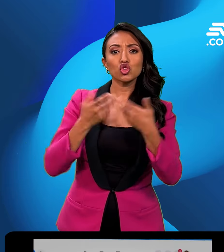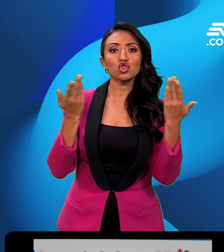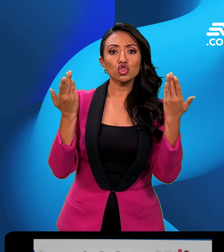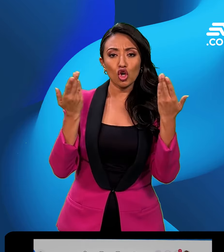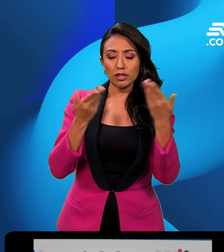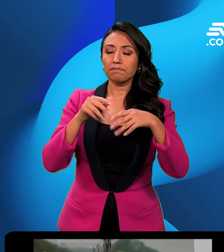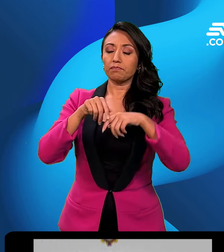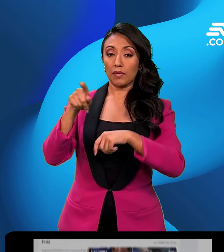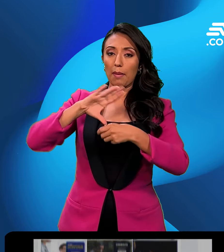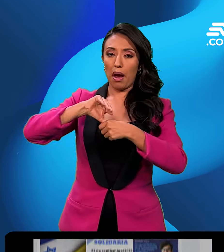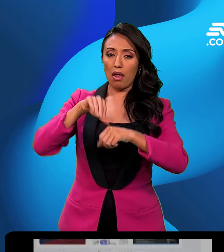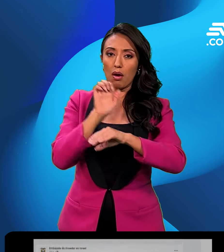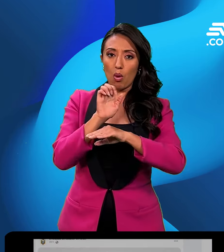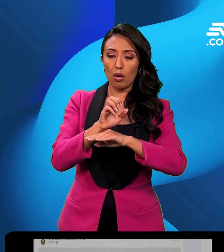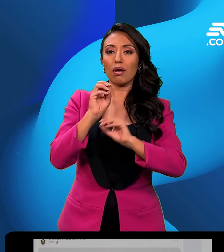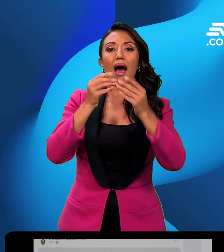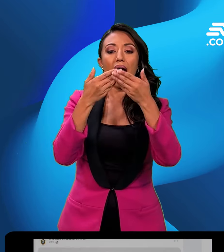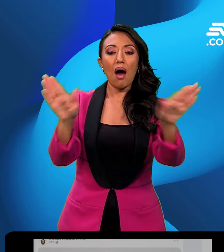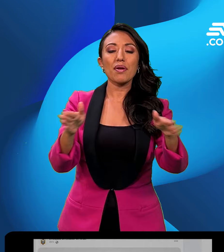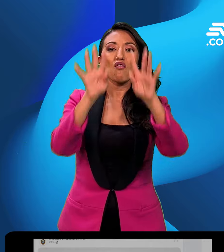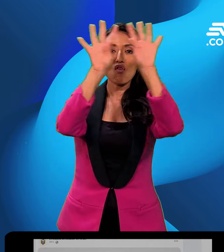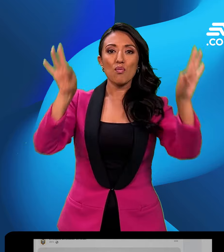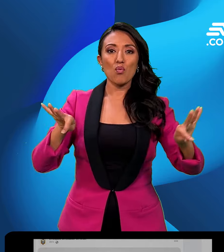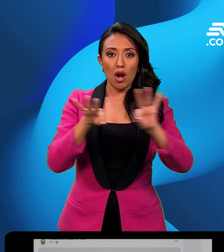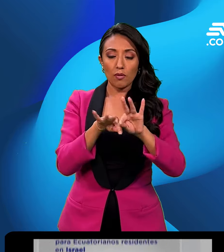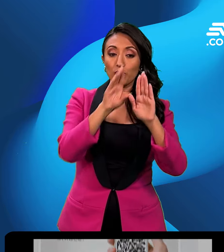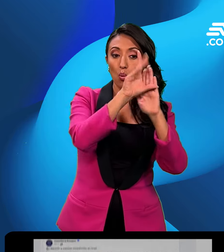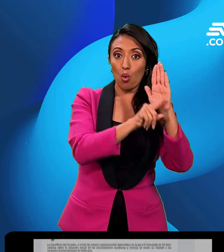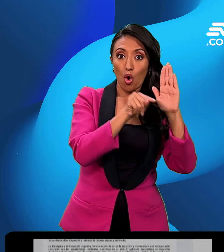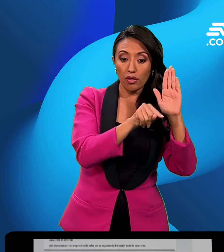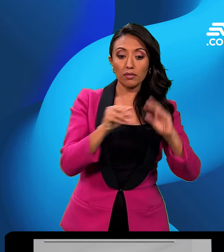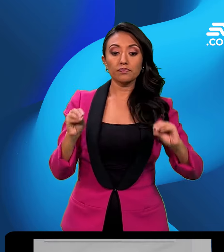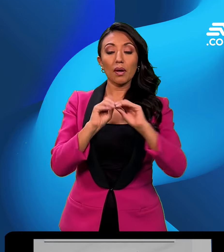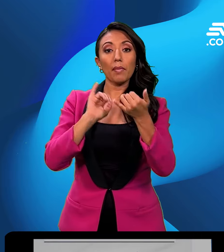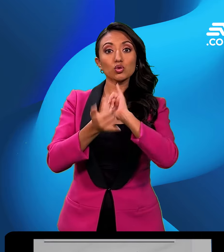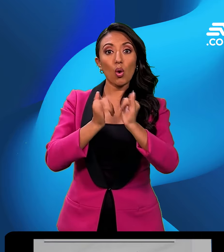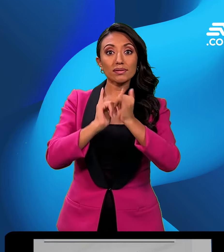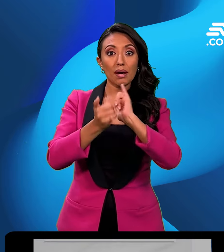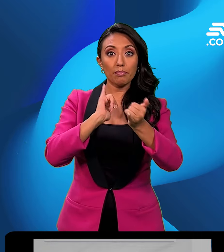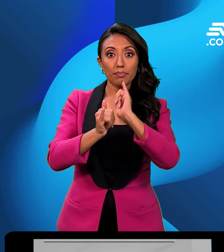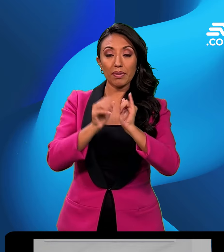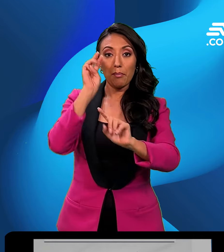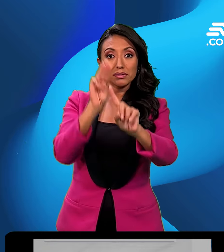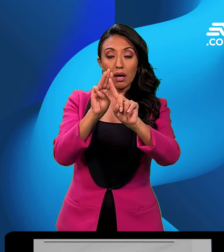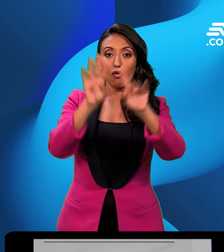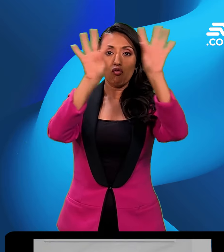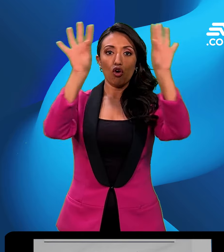digitales habilitados por la Embajada de Ecuador en Israel. Se creó un código QR y un número en WhatsApp para que llenen los formularios.